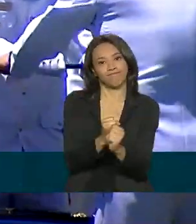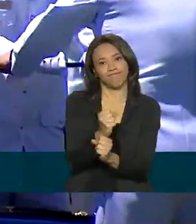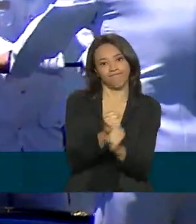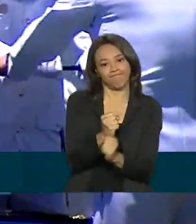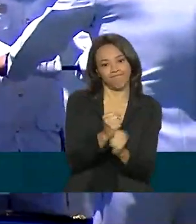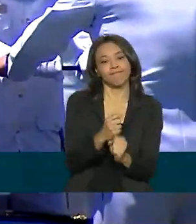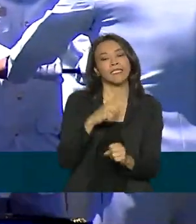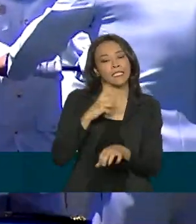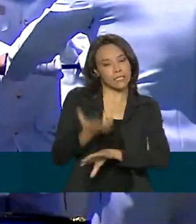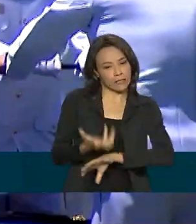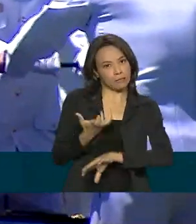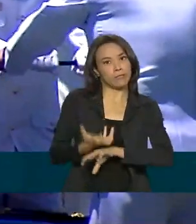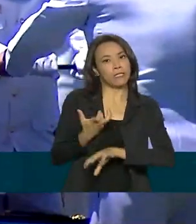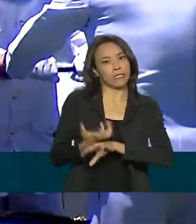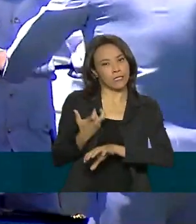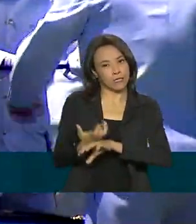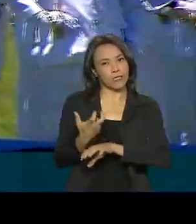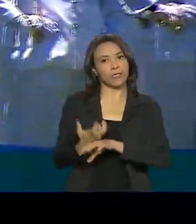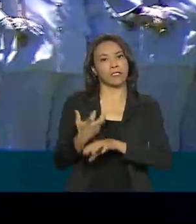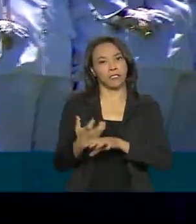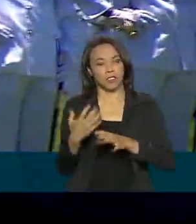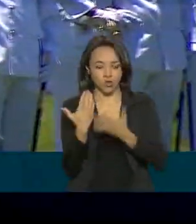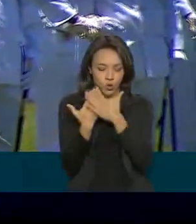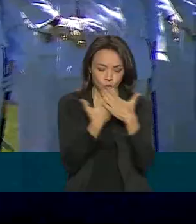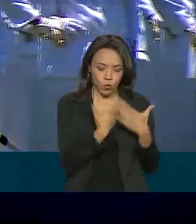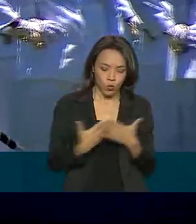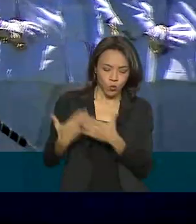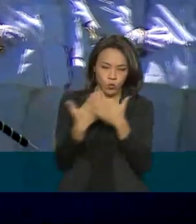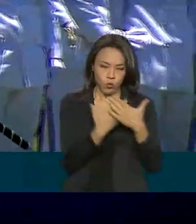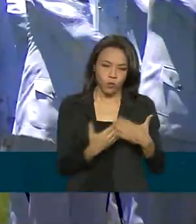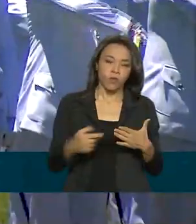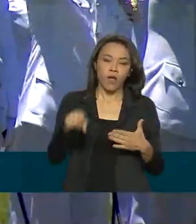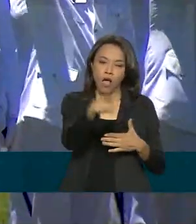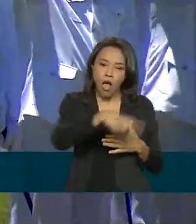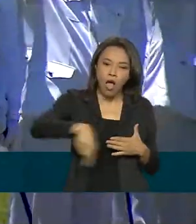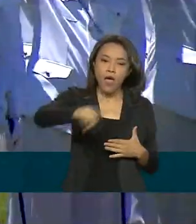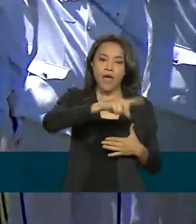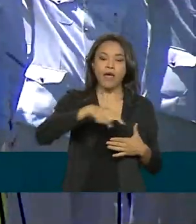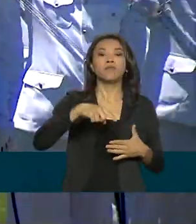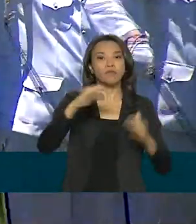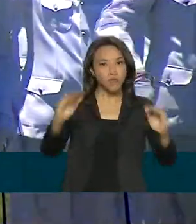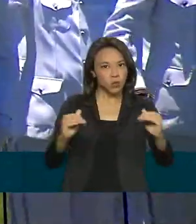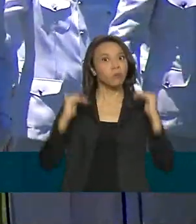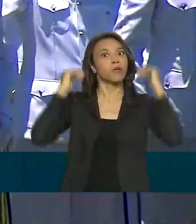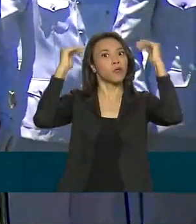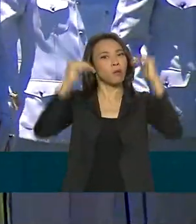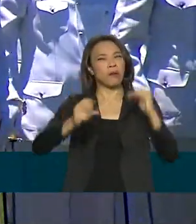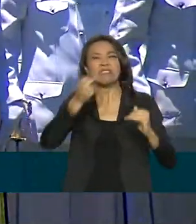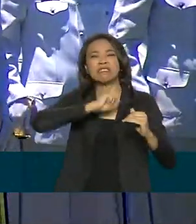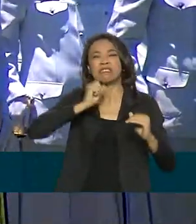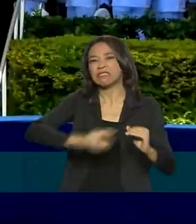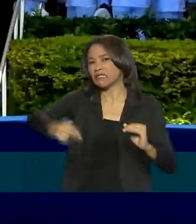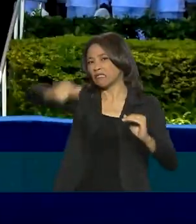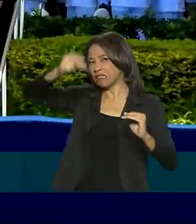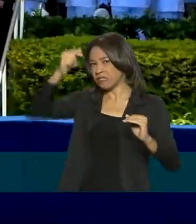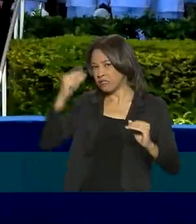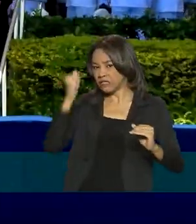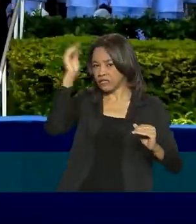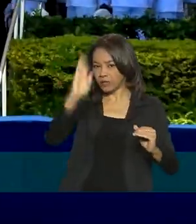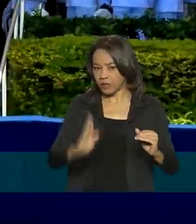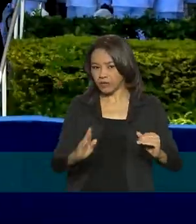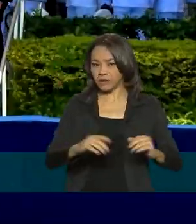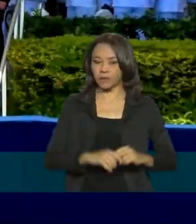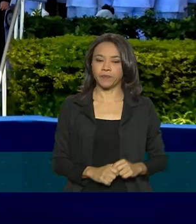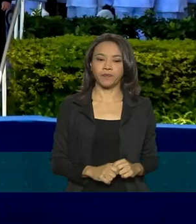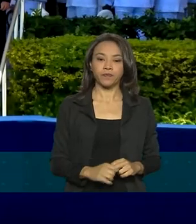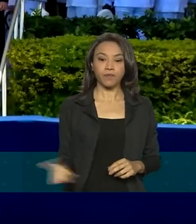com disciplinas acadêmicas e militares. A Escola Naval é a instituição de nível superior mais antiga do Brasil. Depois de terem